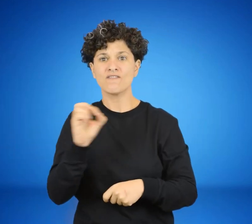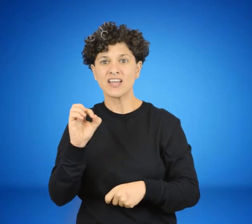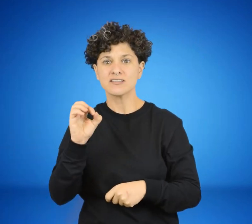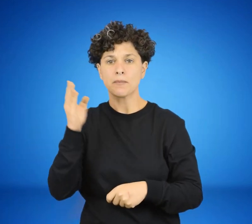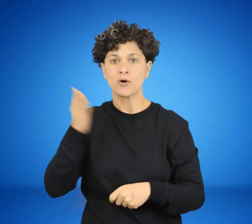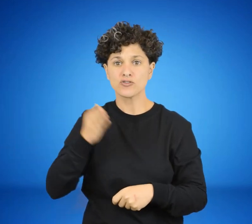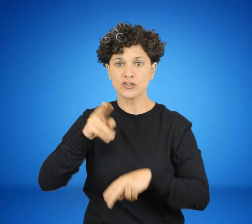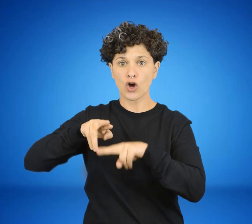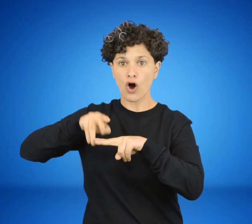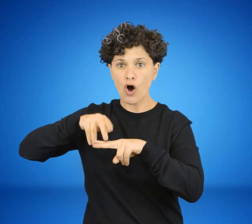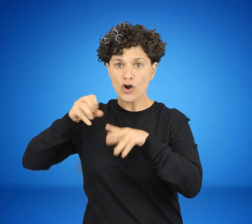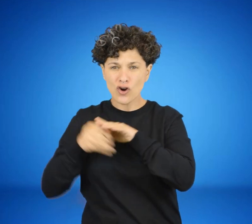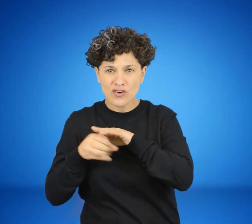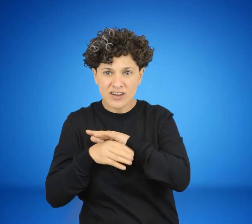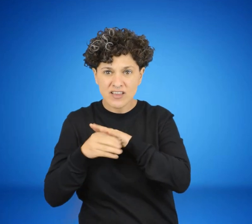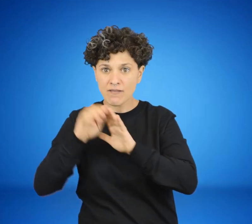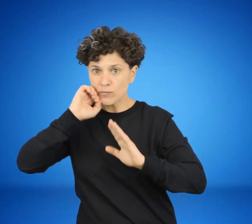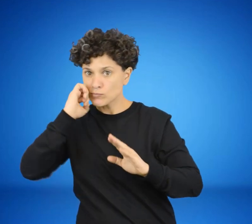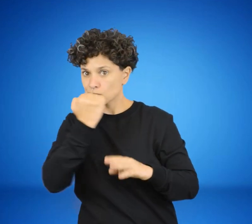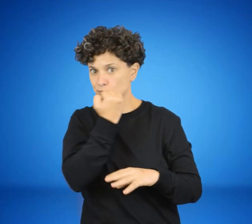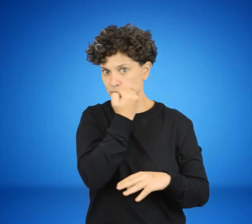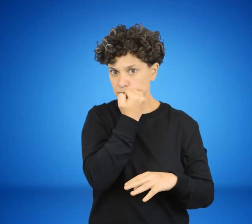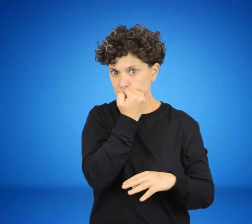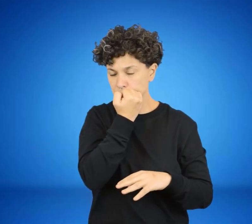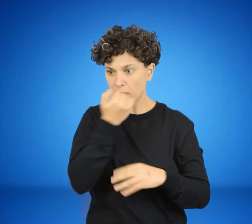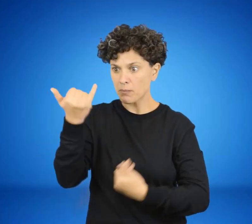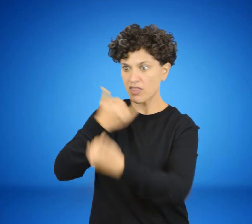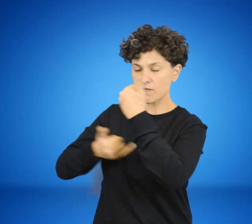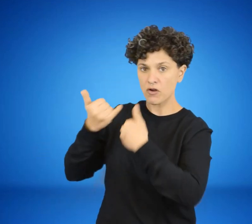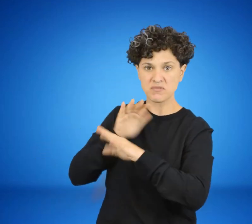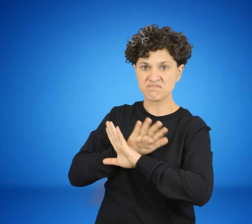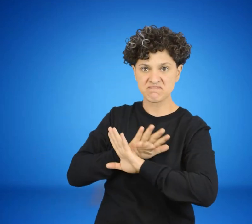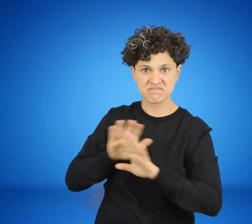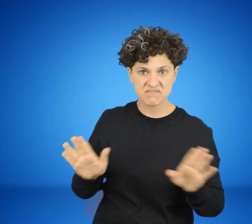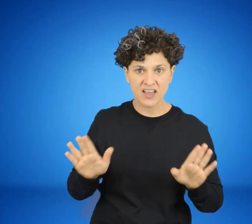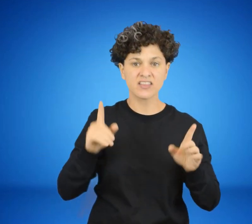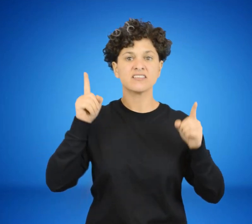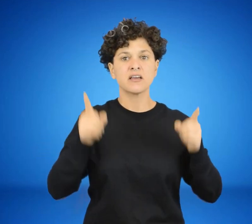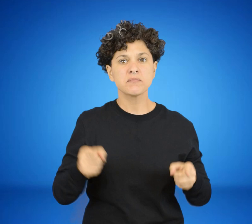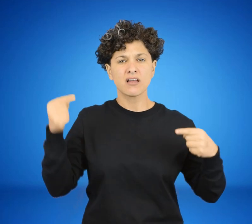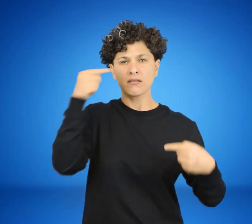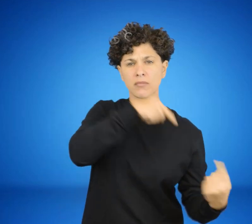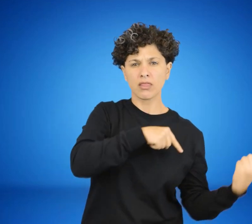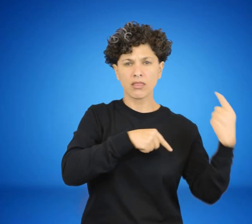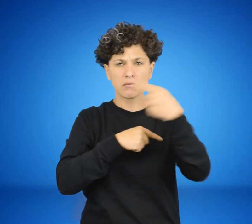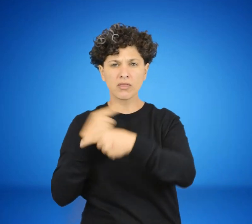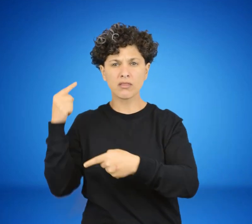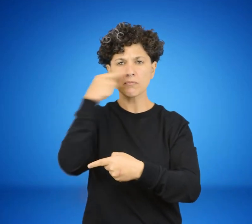secreta del 20% de las reservas de oro. Hubo informaciones cruzadas sobre